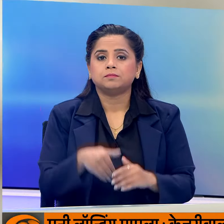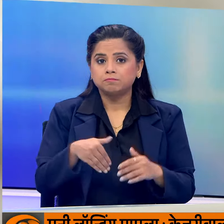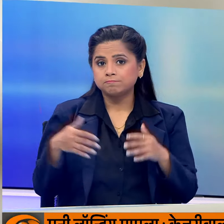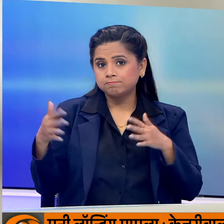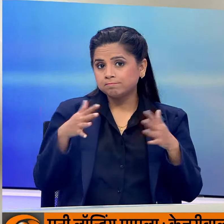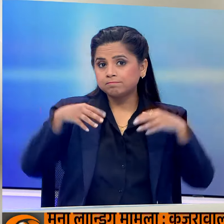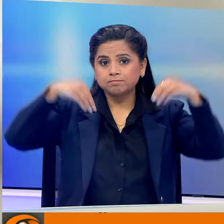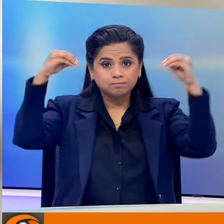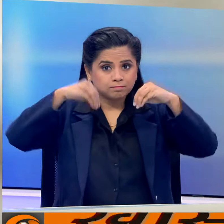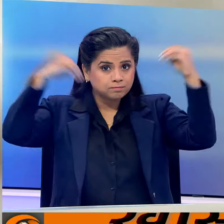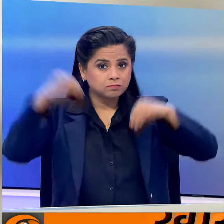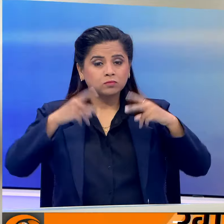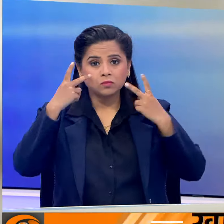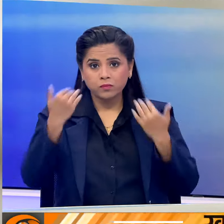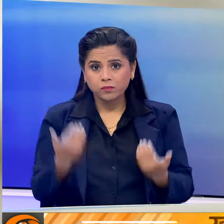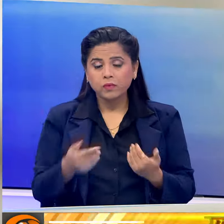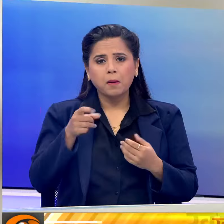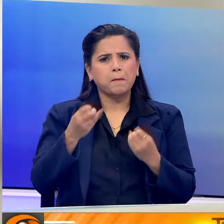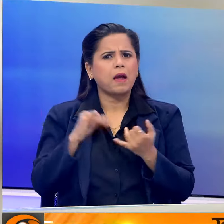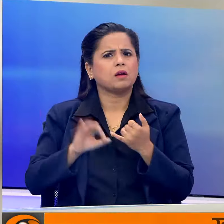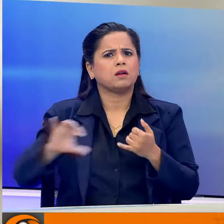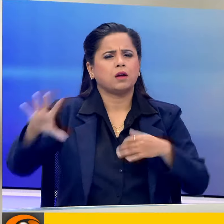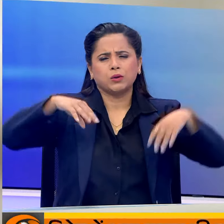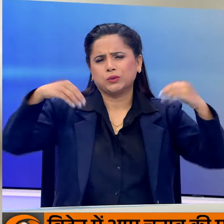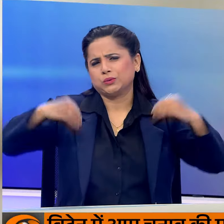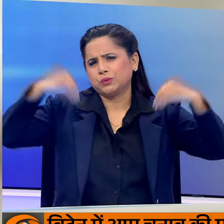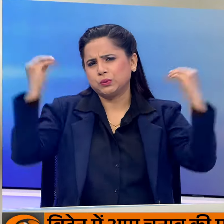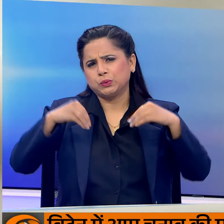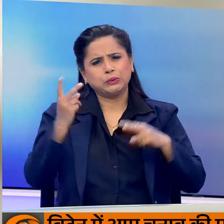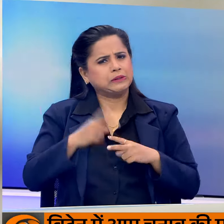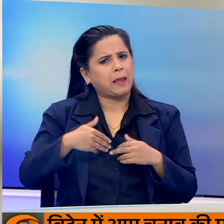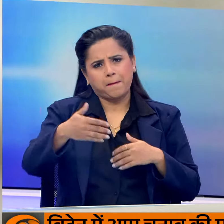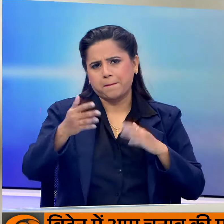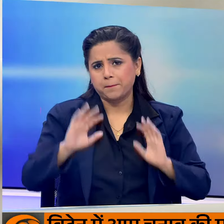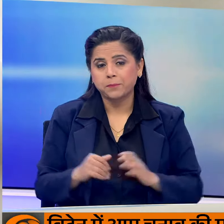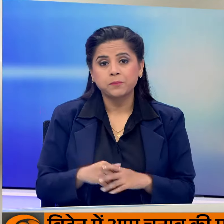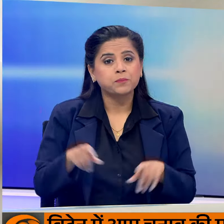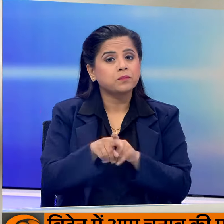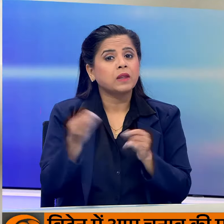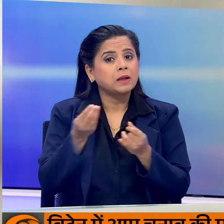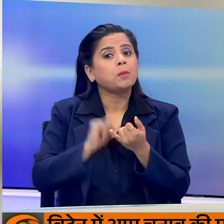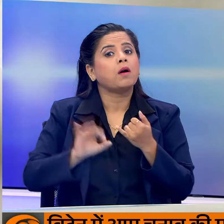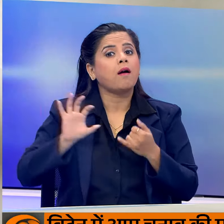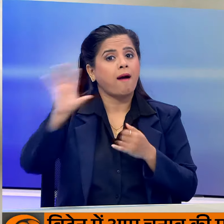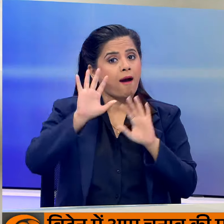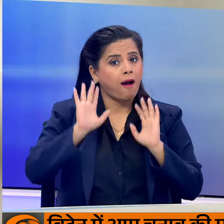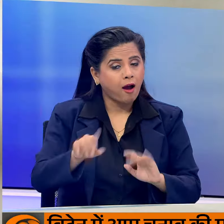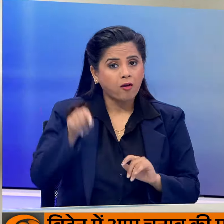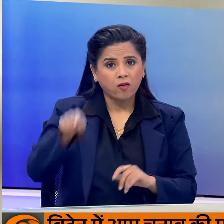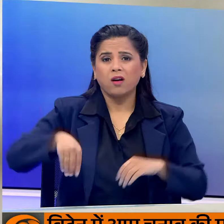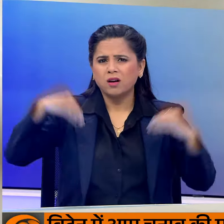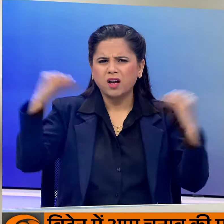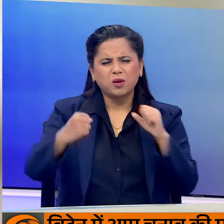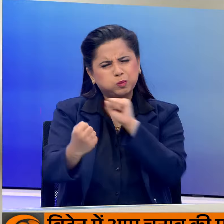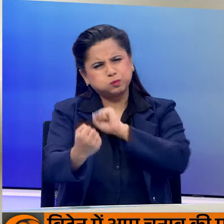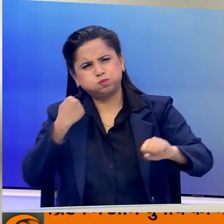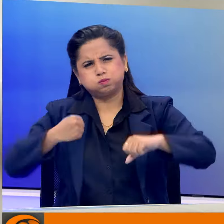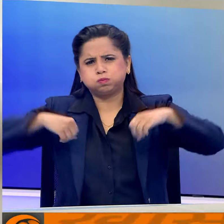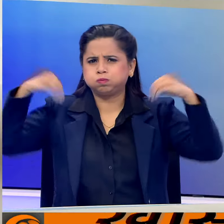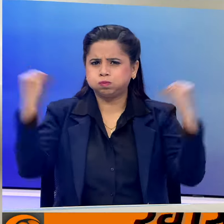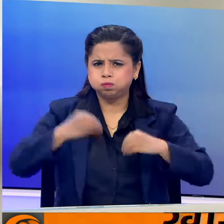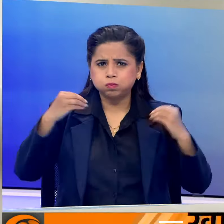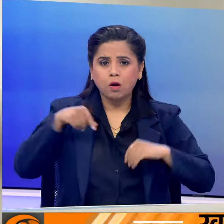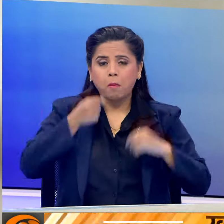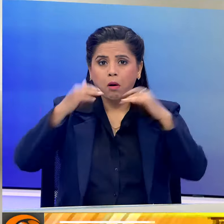मौनसुन की भारिश की कारण तमाम राज्यों में जमाजम भारिश हो रही है वही कुछ राज्य ऐसे भी हैं जहां पर भारी बारिश के साथ